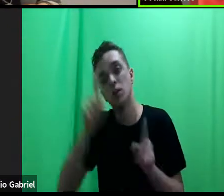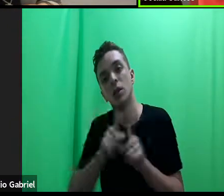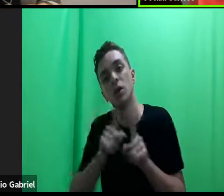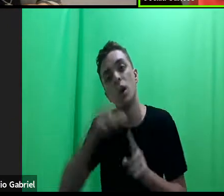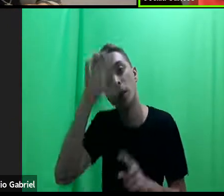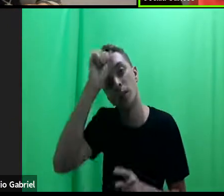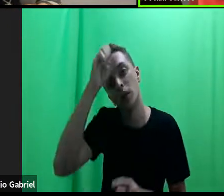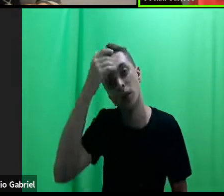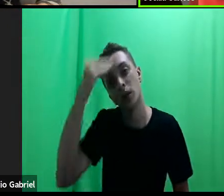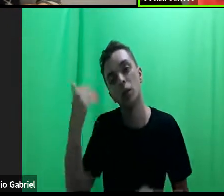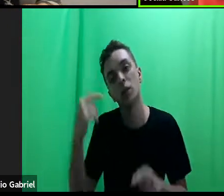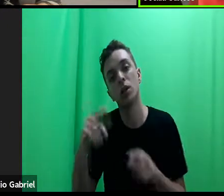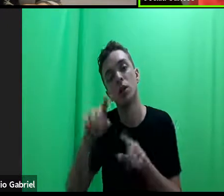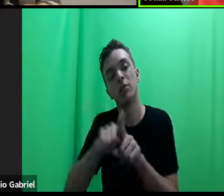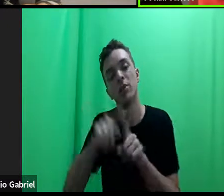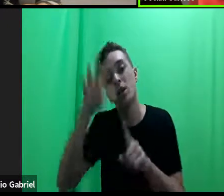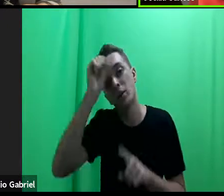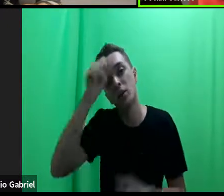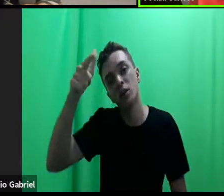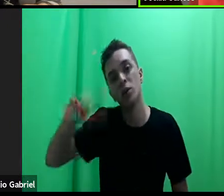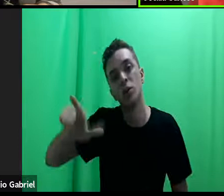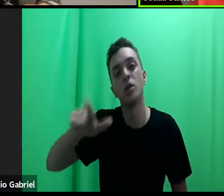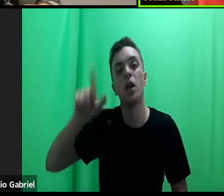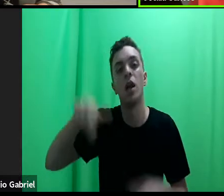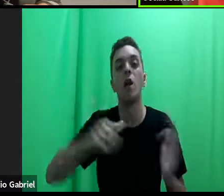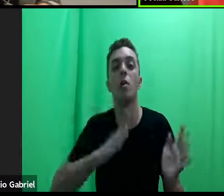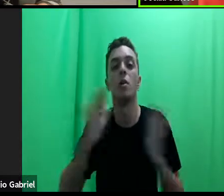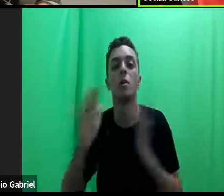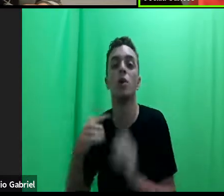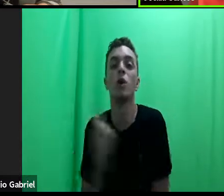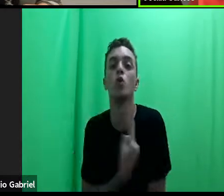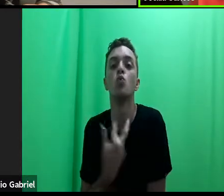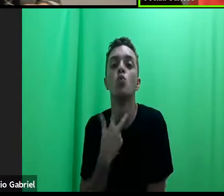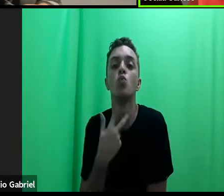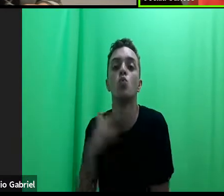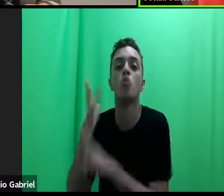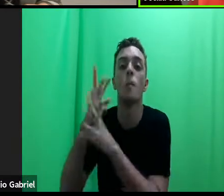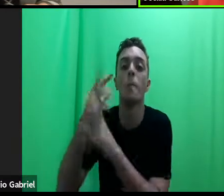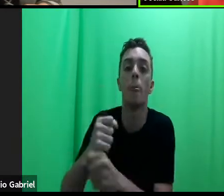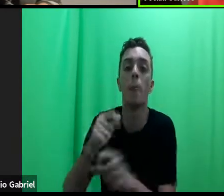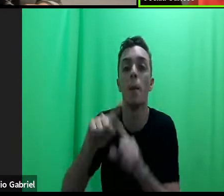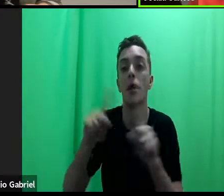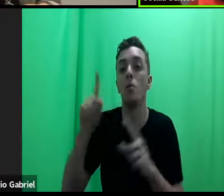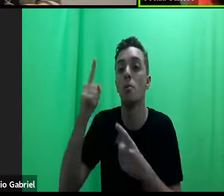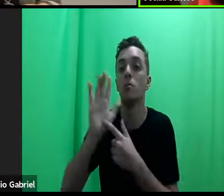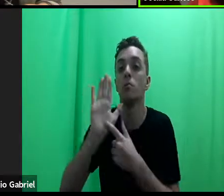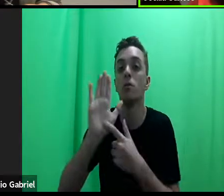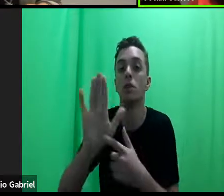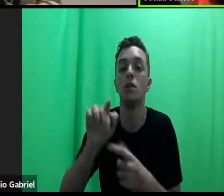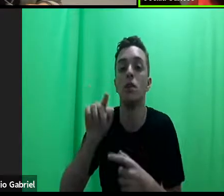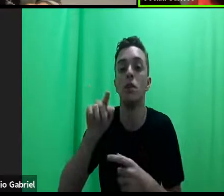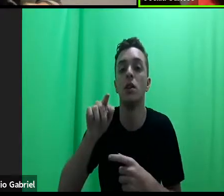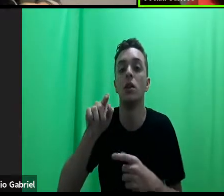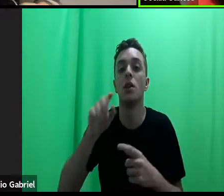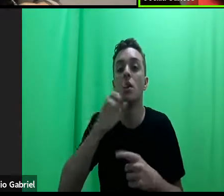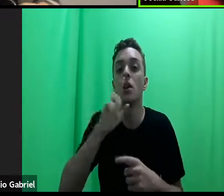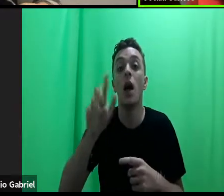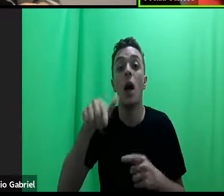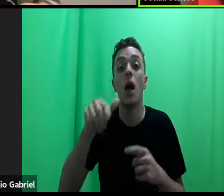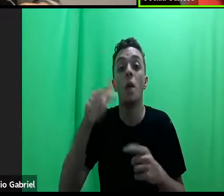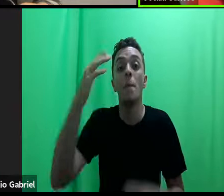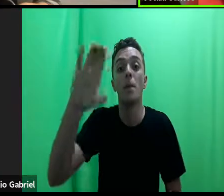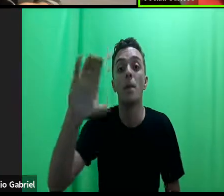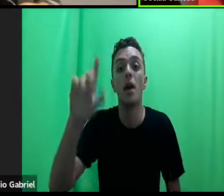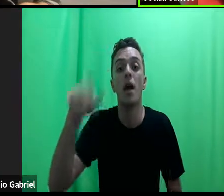reaprender e você não pode quantificar, mas uma maneira de mostrar um resultado é publicar, é